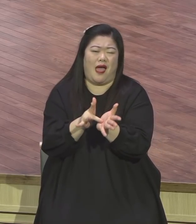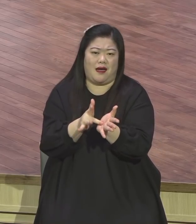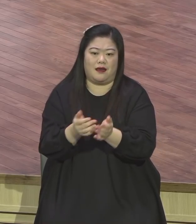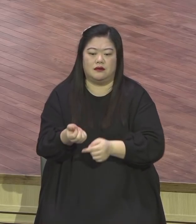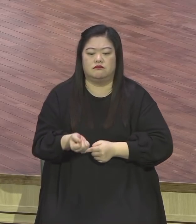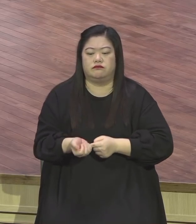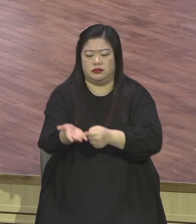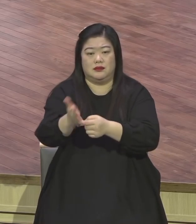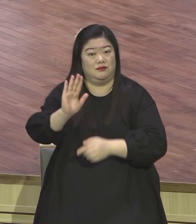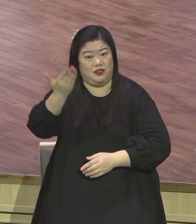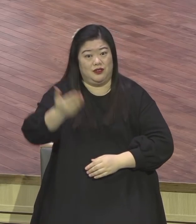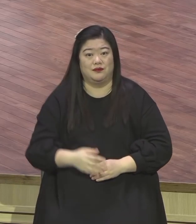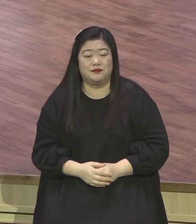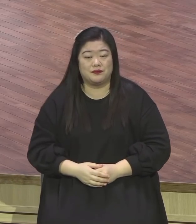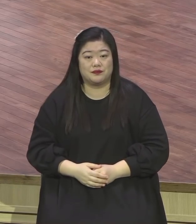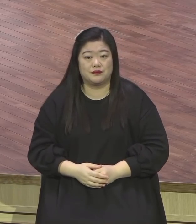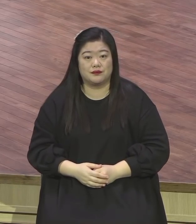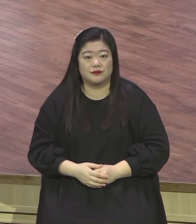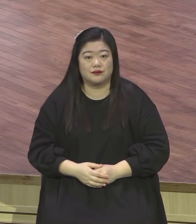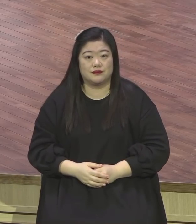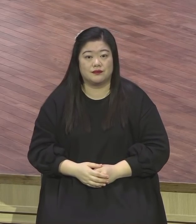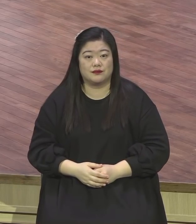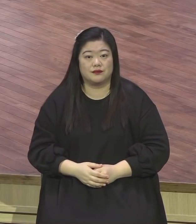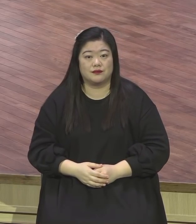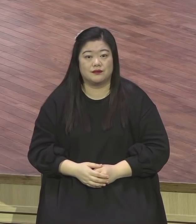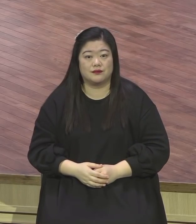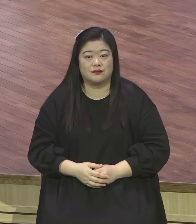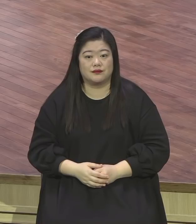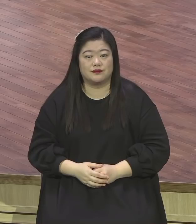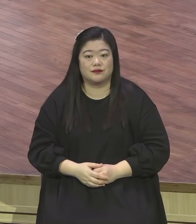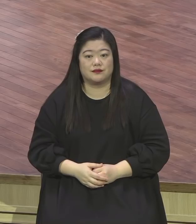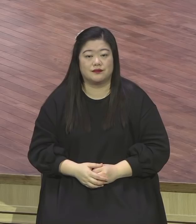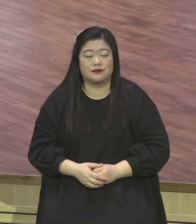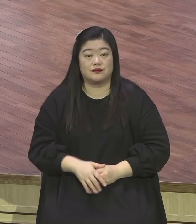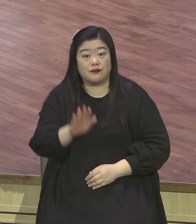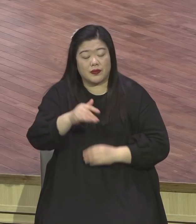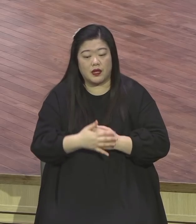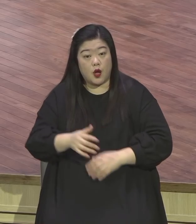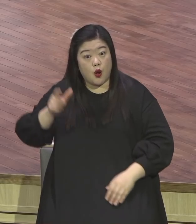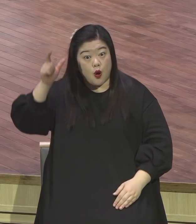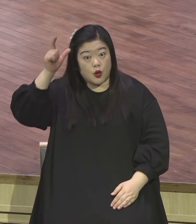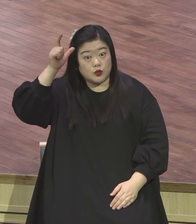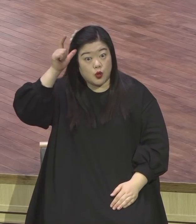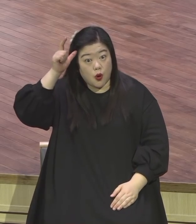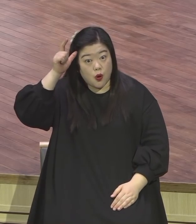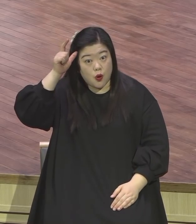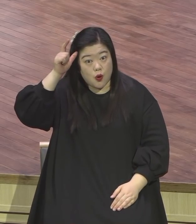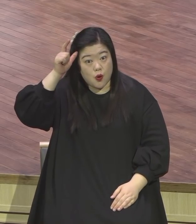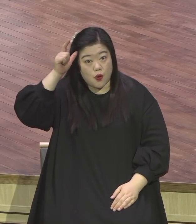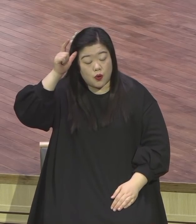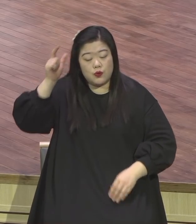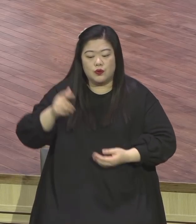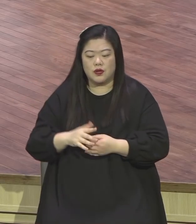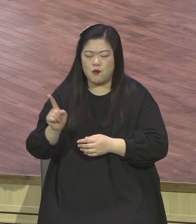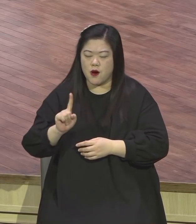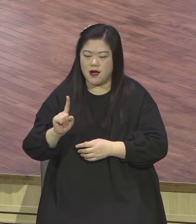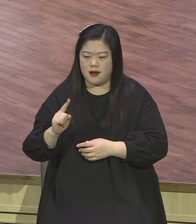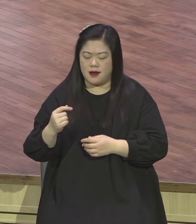소는 우직함과 충직함의 대명사지요 2021년 새해를 맞아서 우리 여운